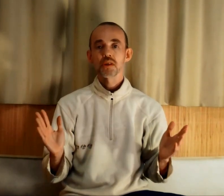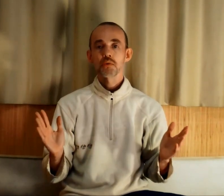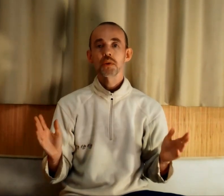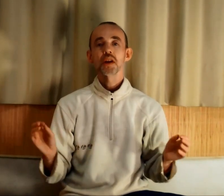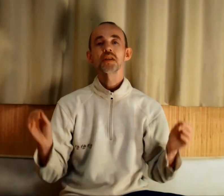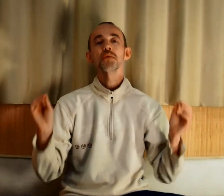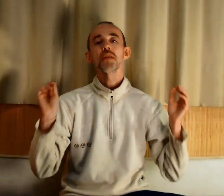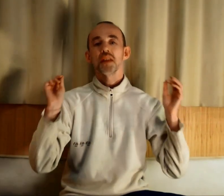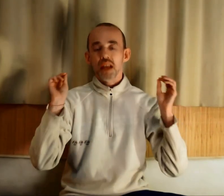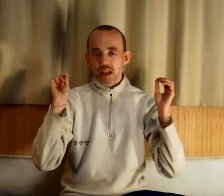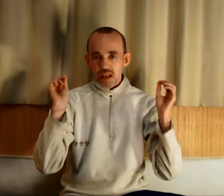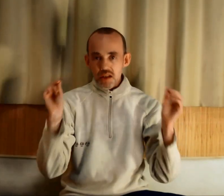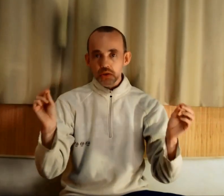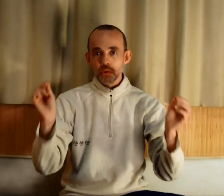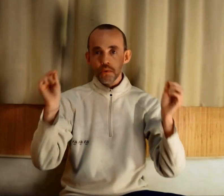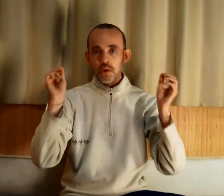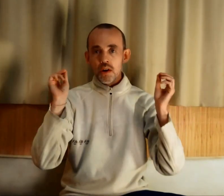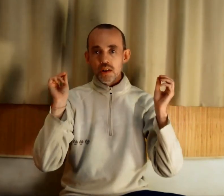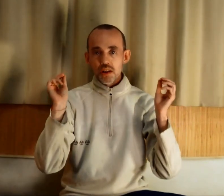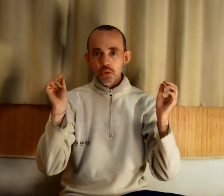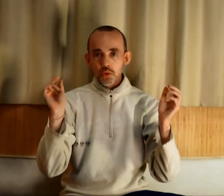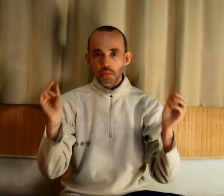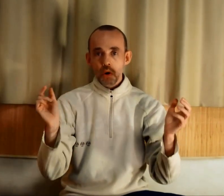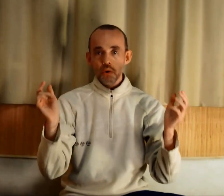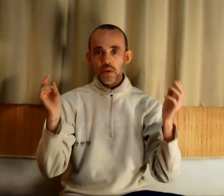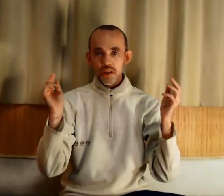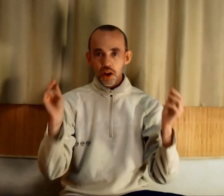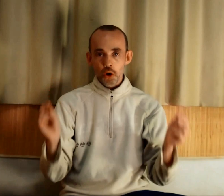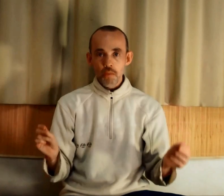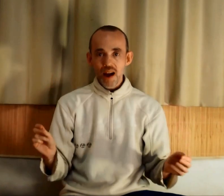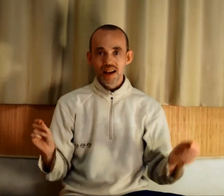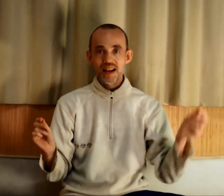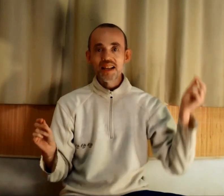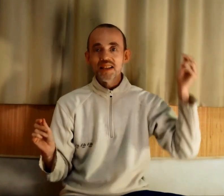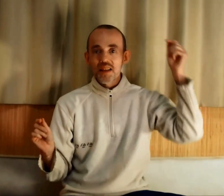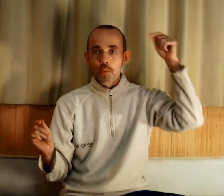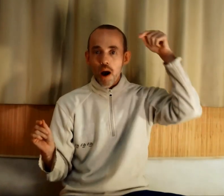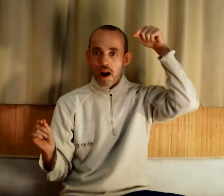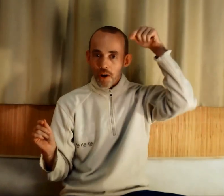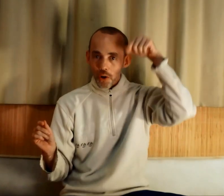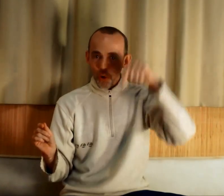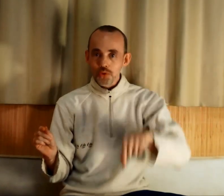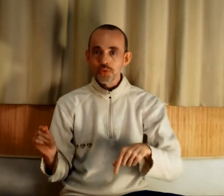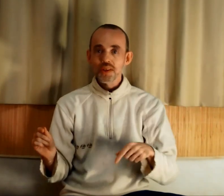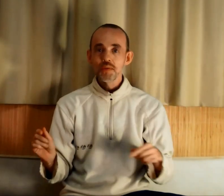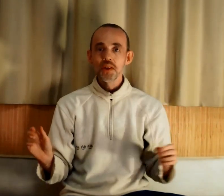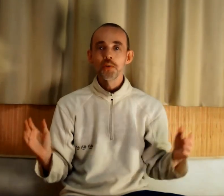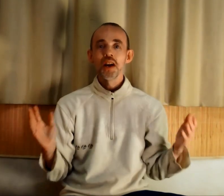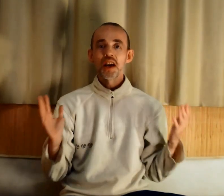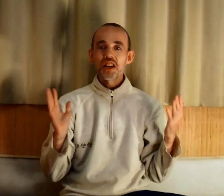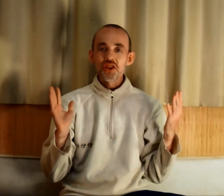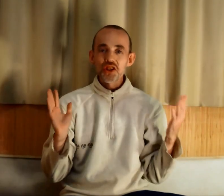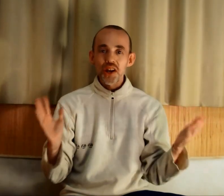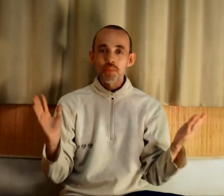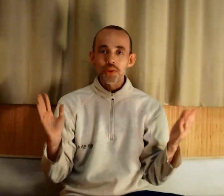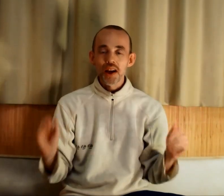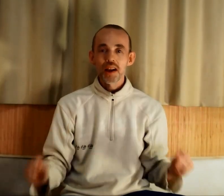cesser d'offrir ». Si vous avez des questions, des demandes, des remarques, laissez-moi en dessous de cette vidéo et j'y répondrai